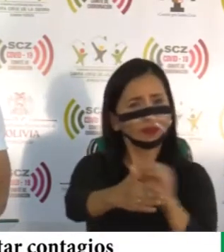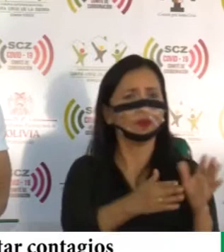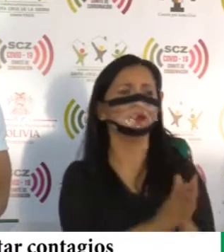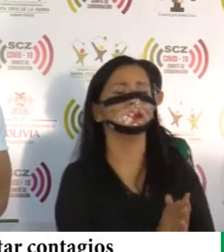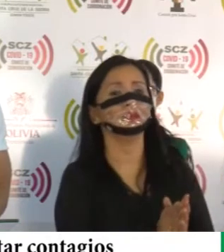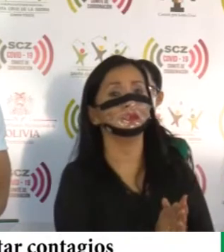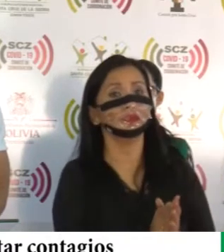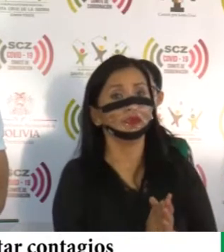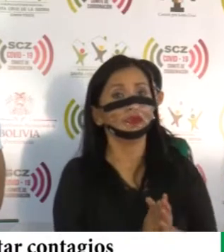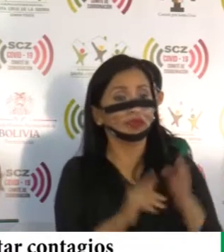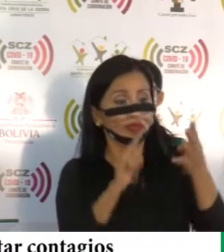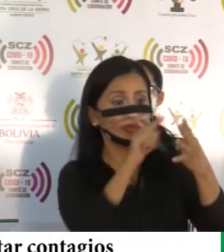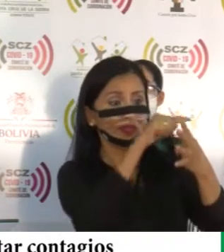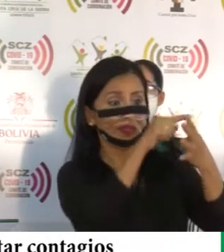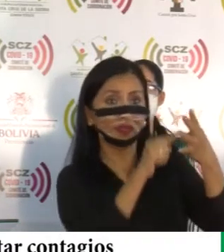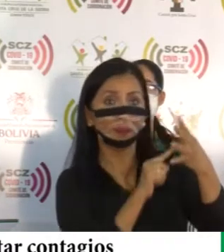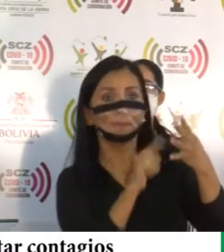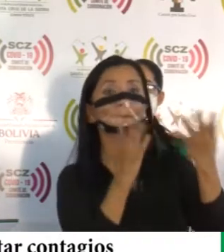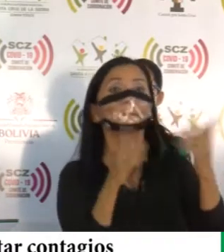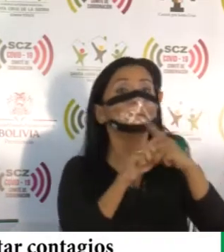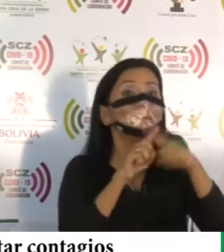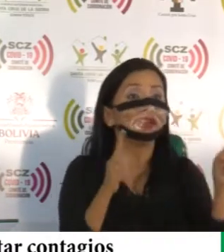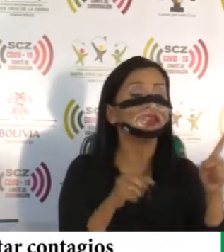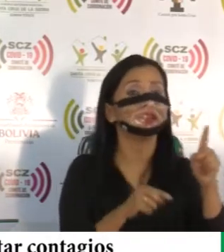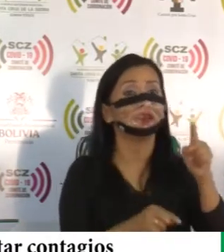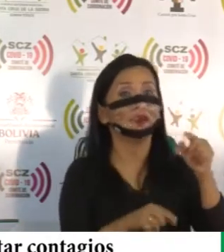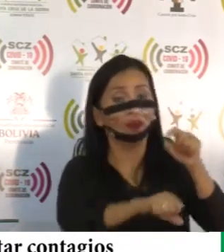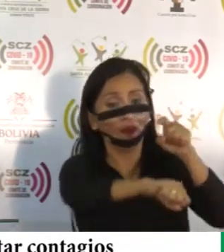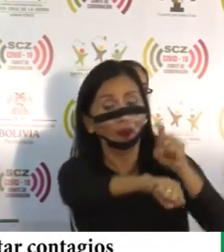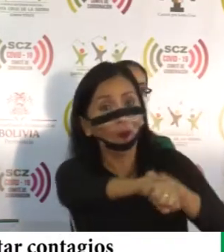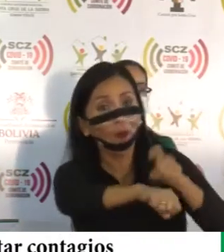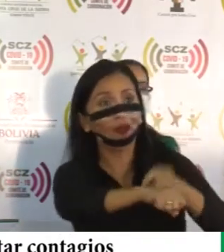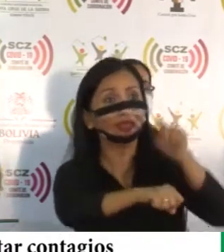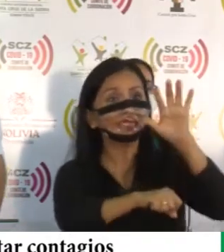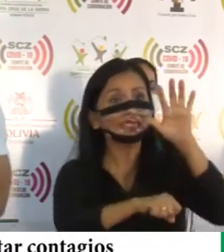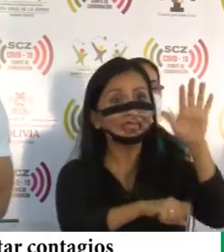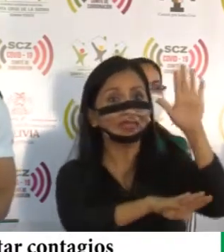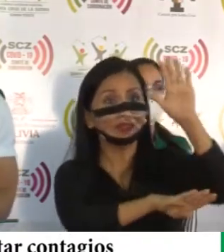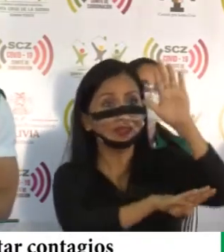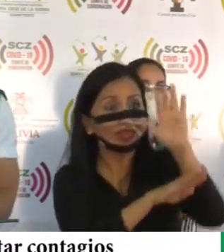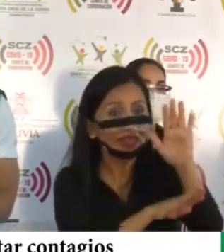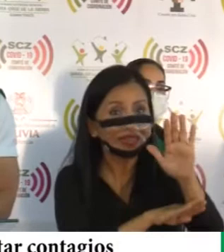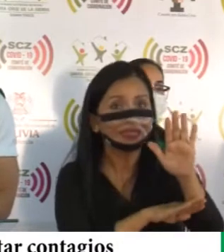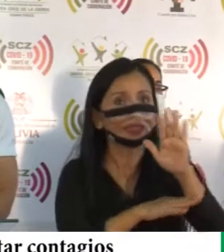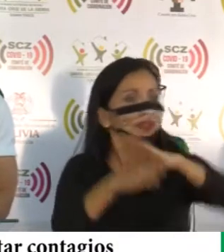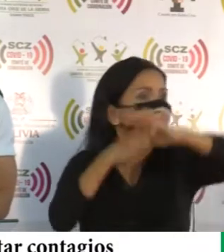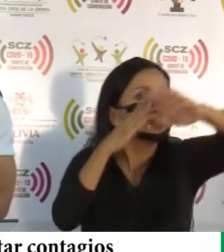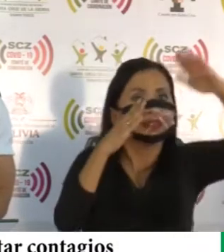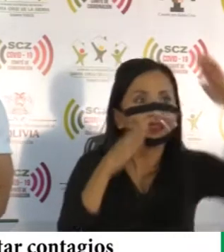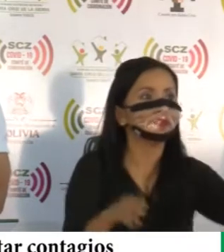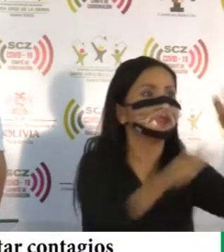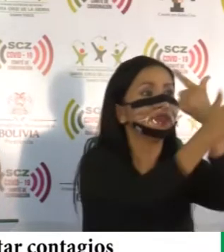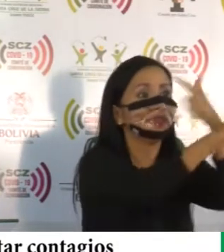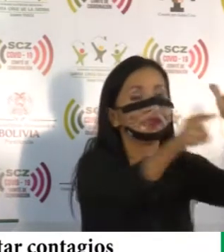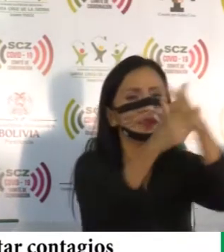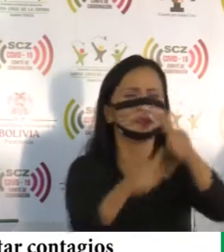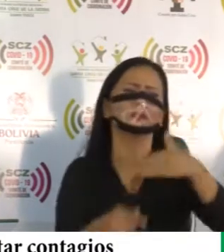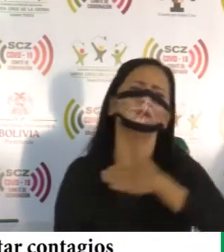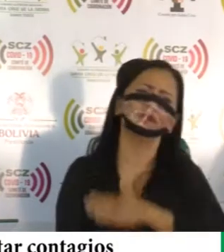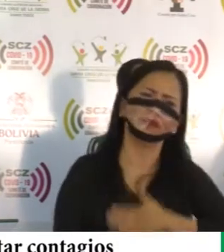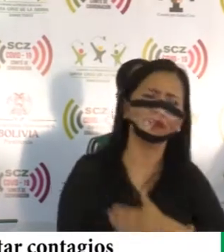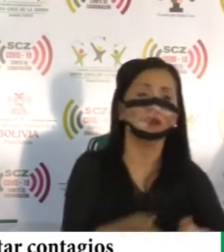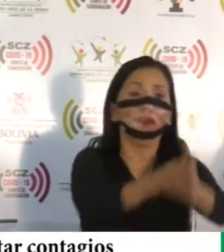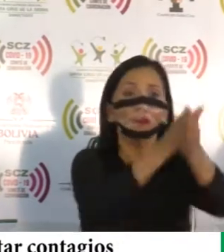todo a las 5 de la tarde, cuando culmina esta cuarentena ordenada, pedimos,